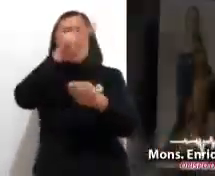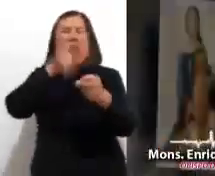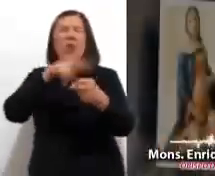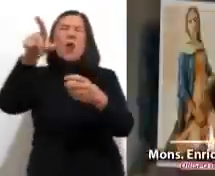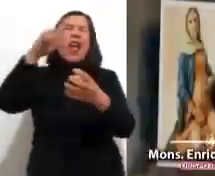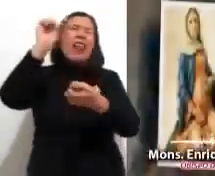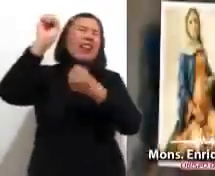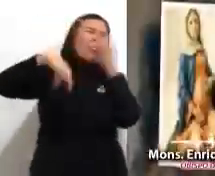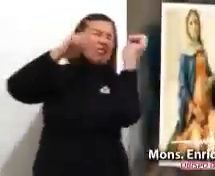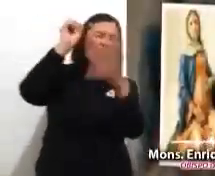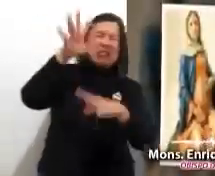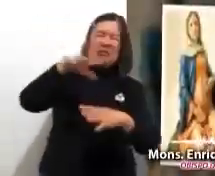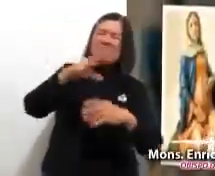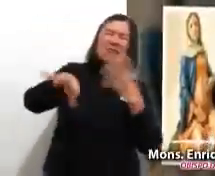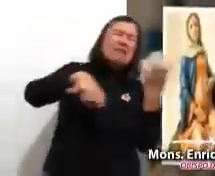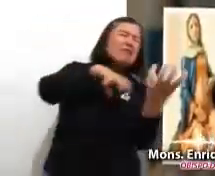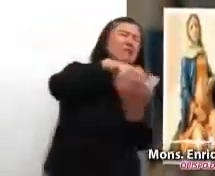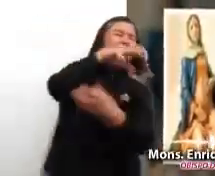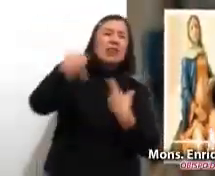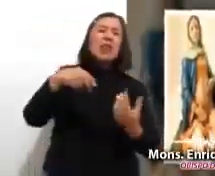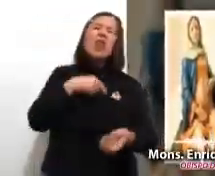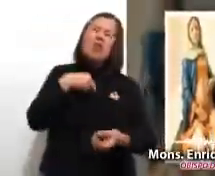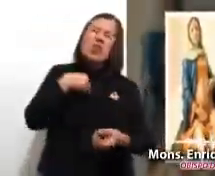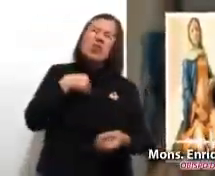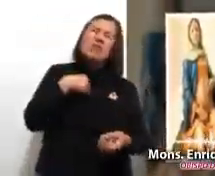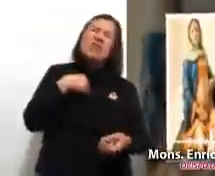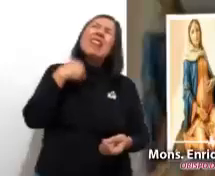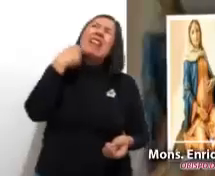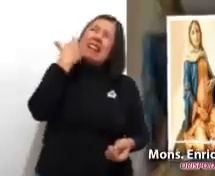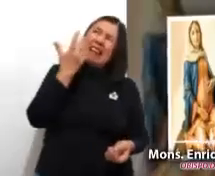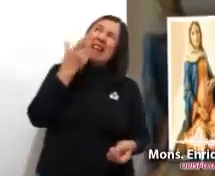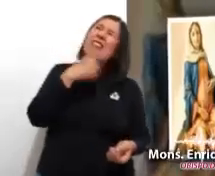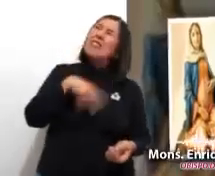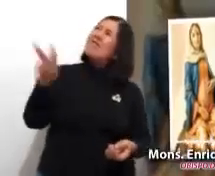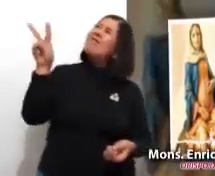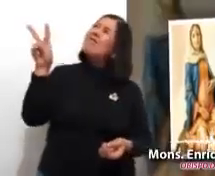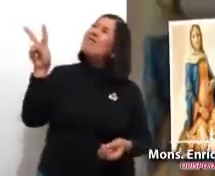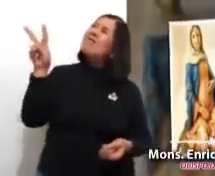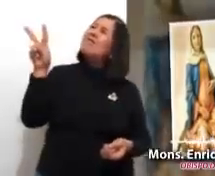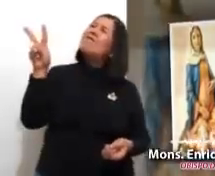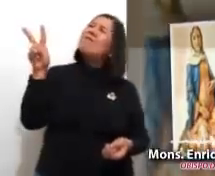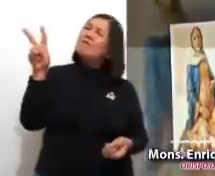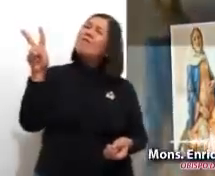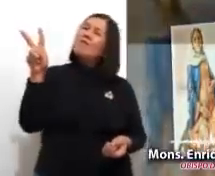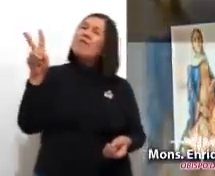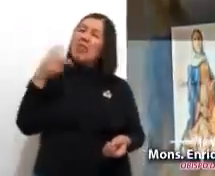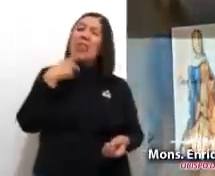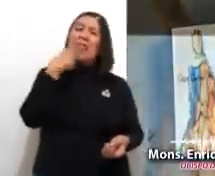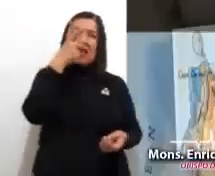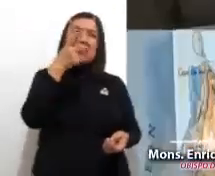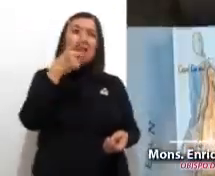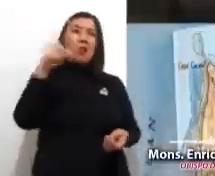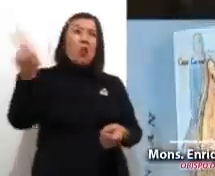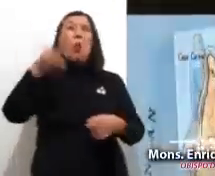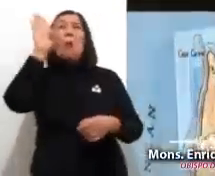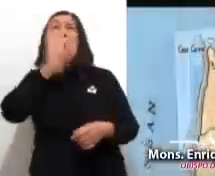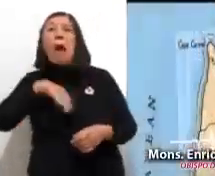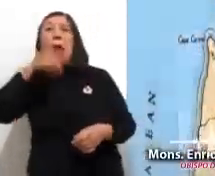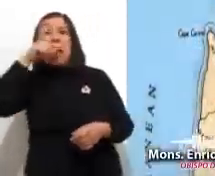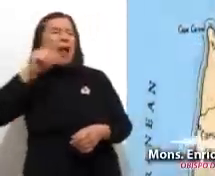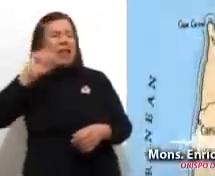o provocadas por el descuido humano, queremos alzar nuestra voz para anunciar que no todo está perdido.